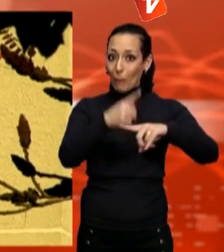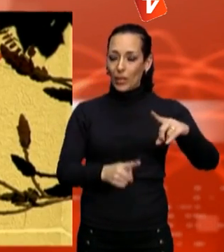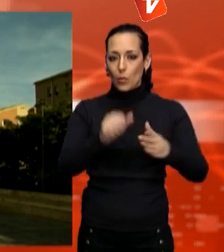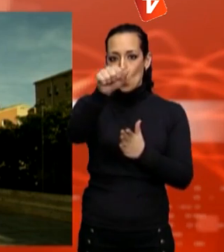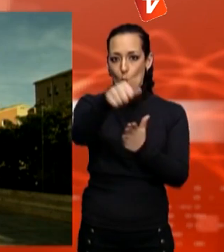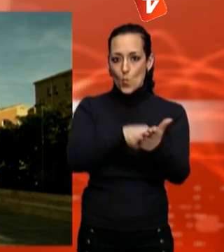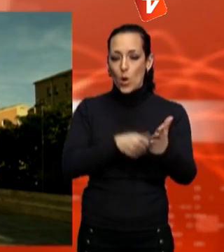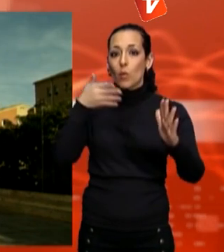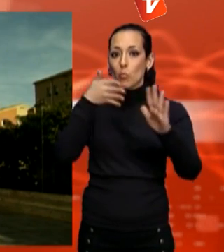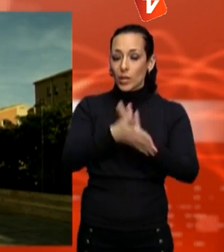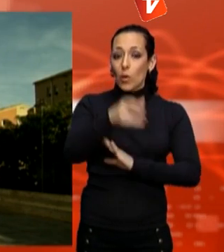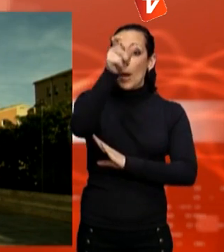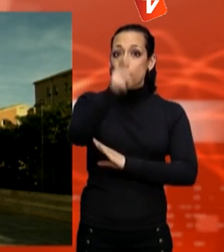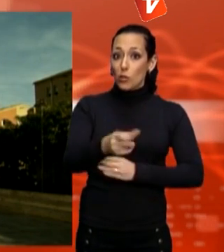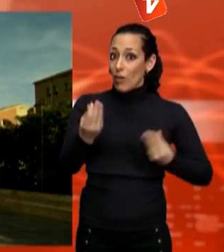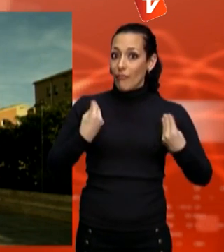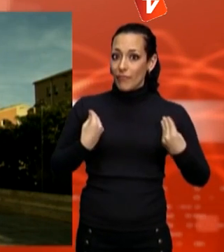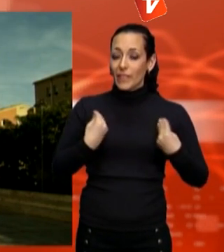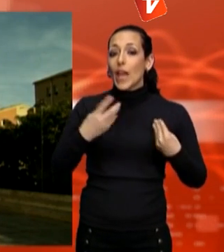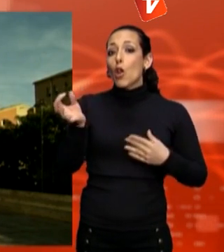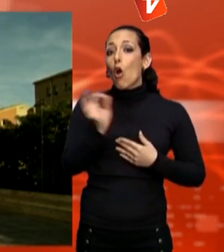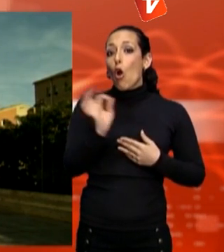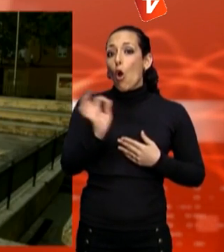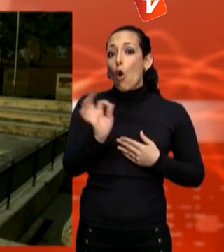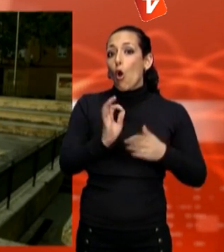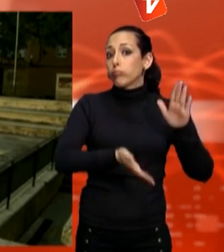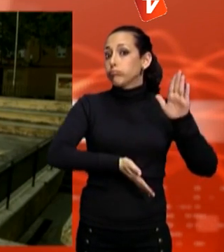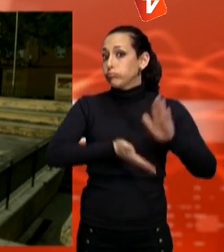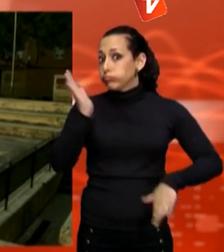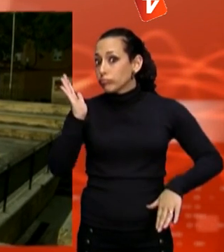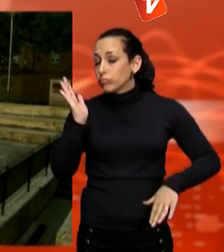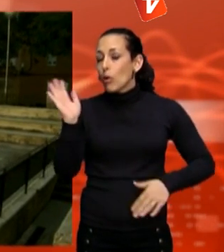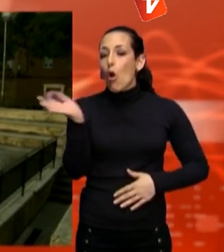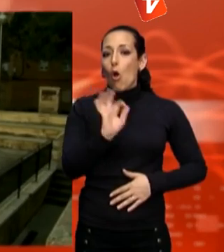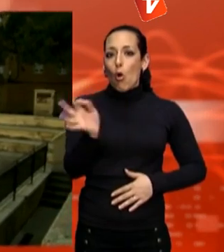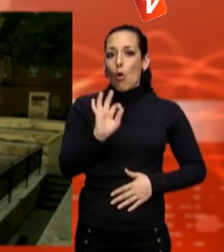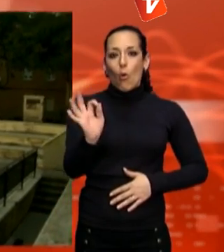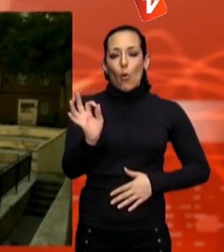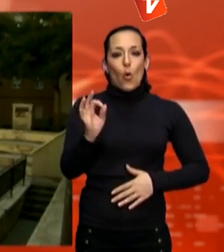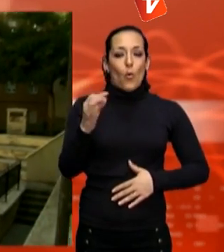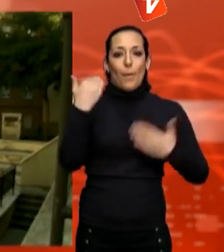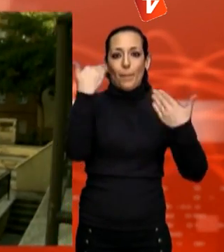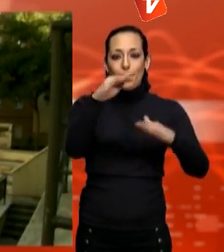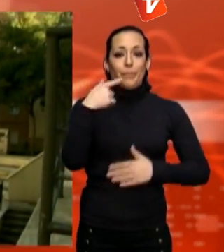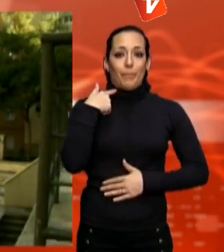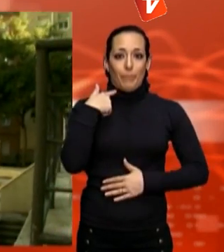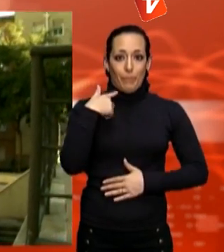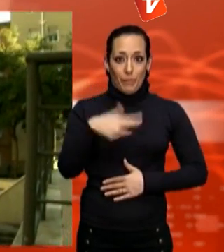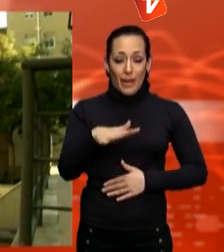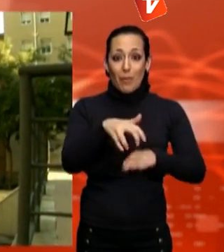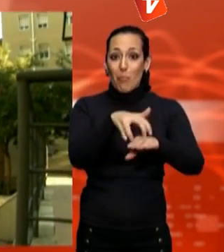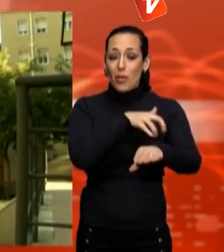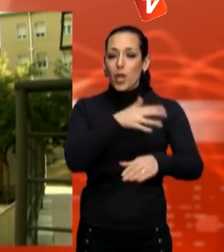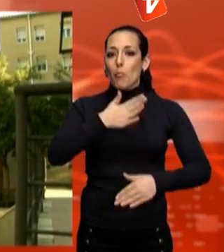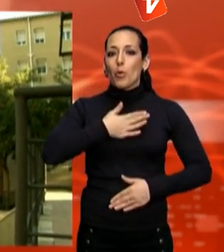marxat o han estat desnonats. Els bancs són ara els titulars d'aquestes finques, però en la majoria dels casos no es fa encàrrec de